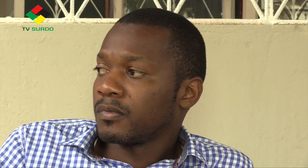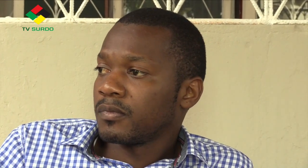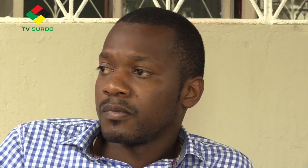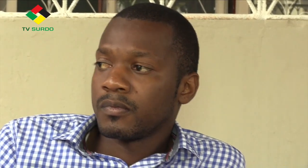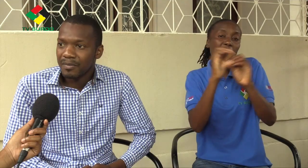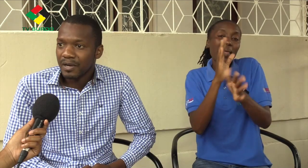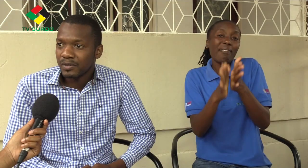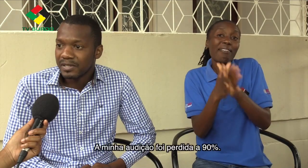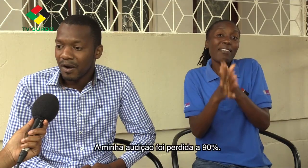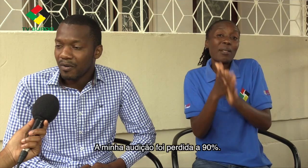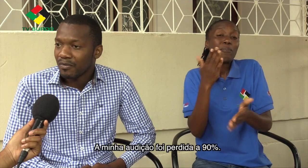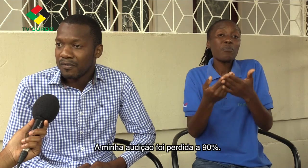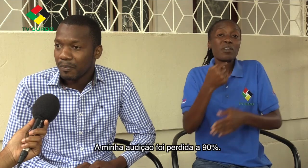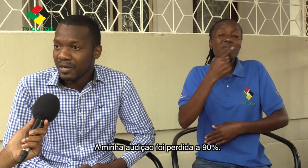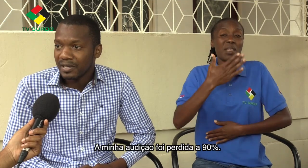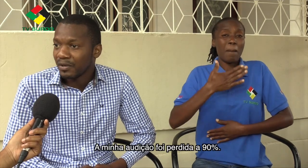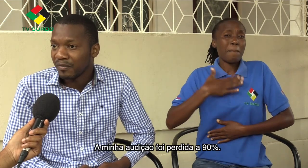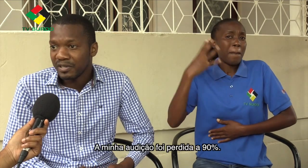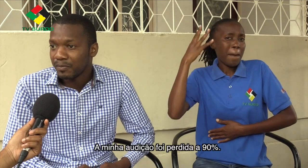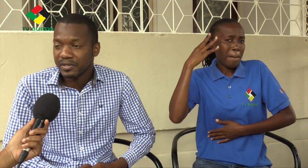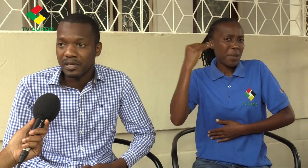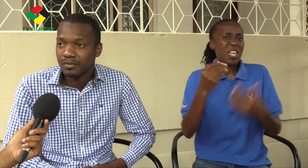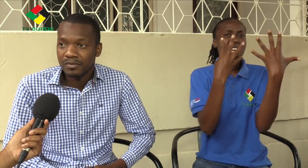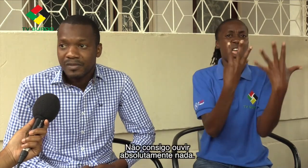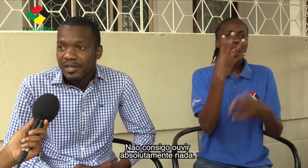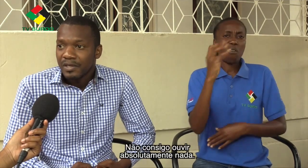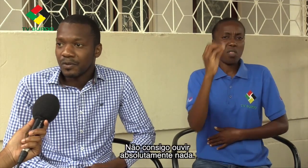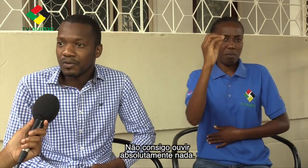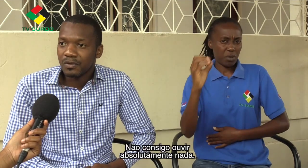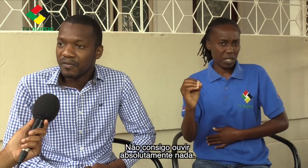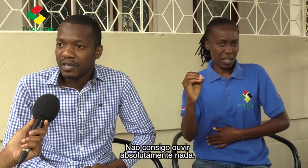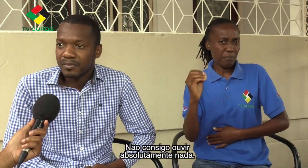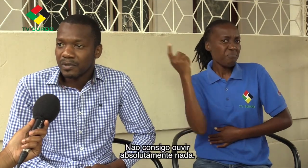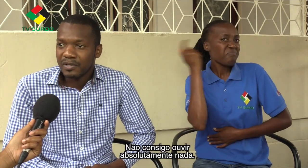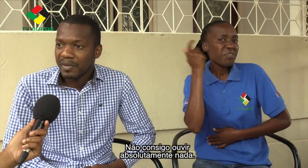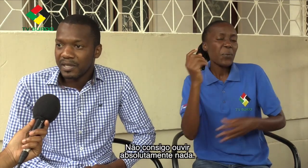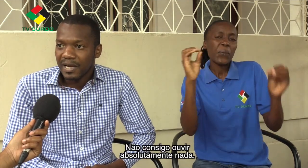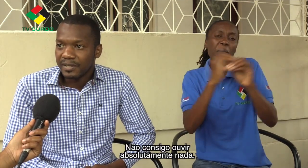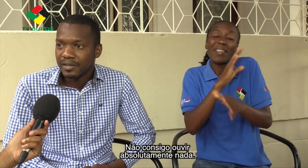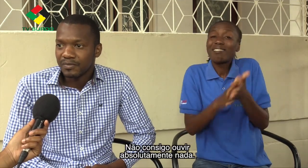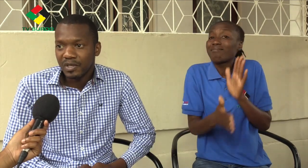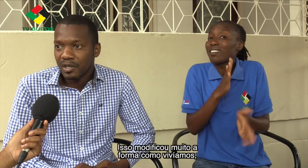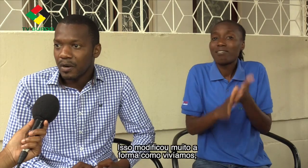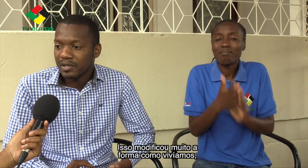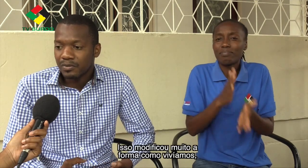A minha audição foi perdida 90%, não consigo ouvir absolutamente nada. Então, isso